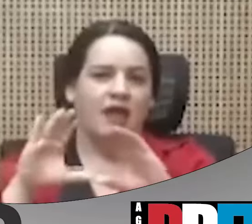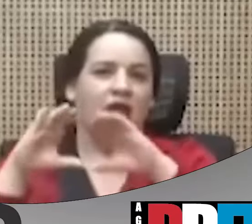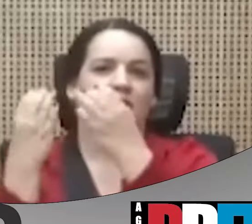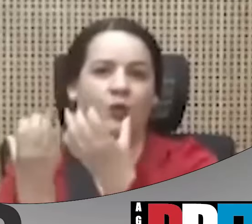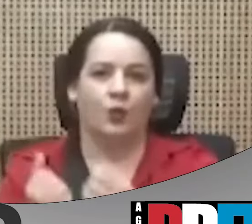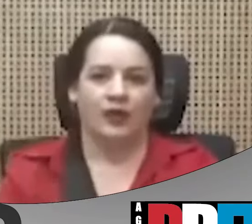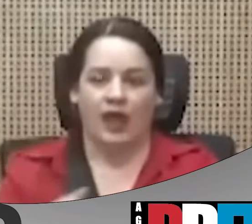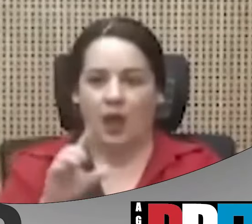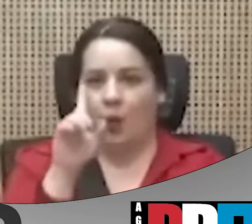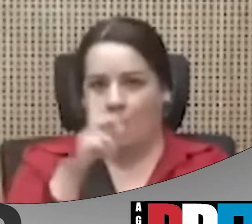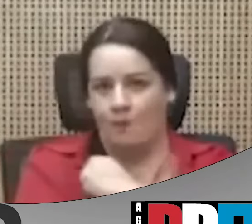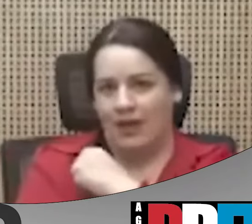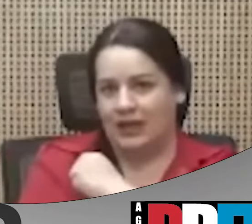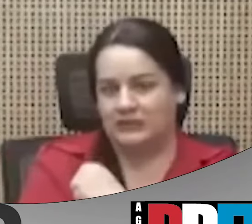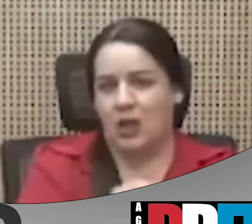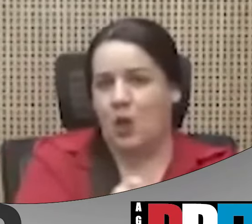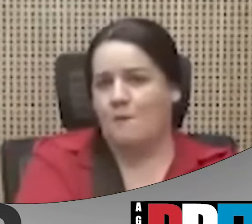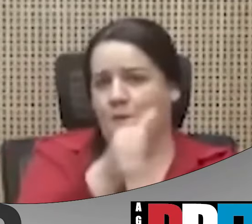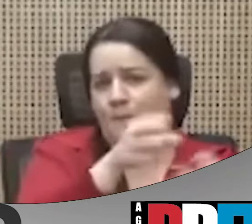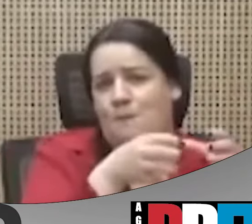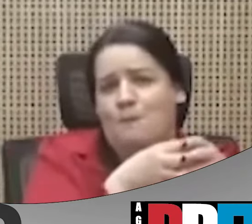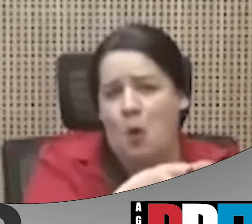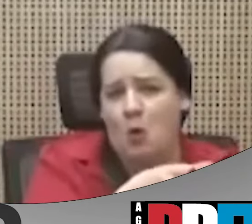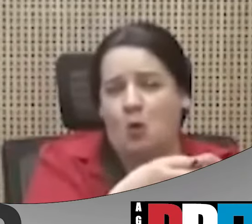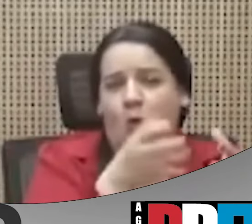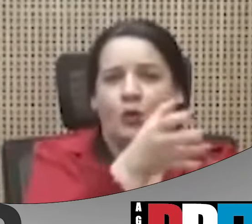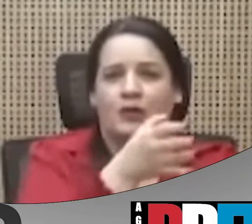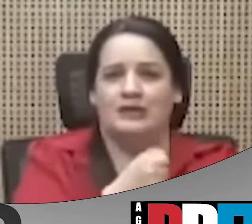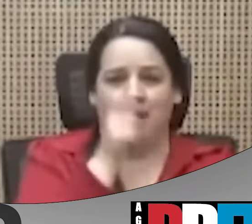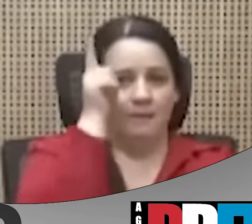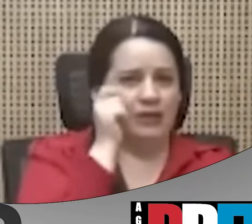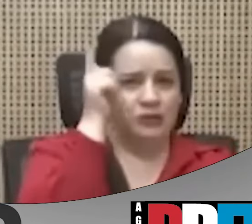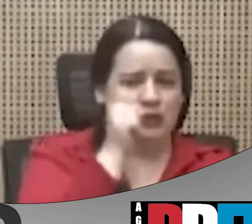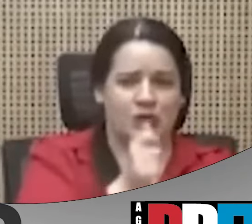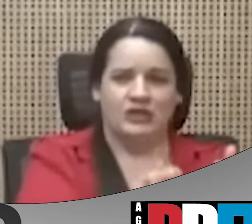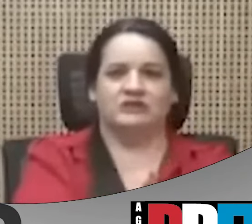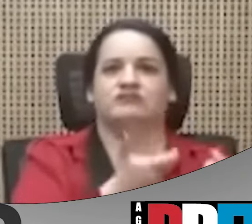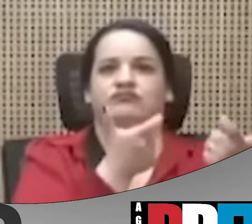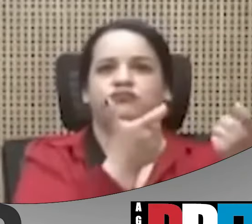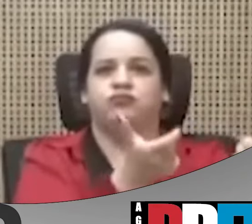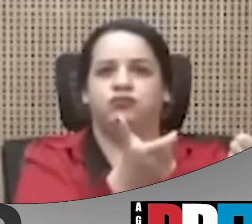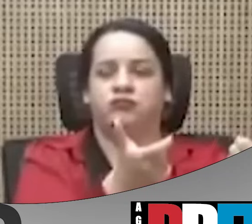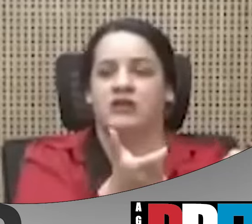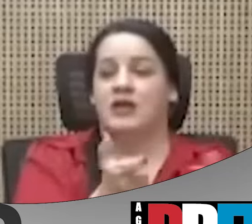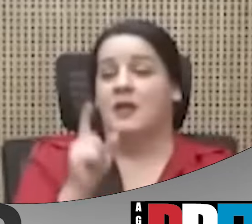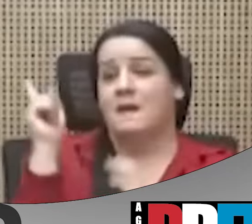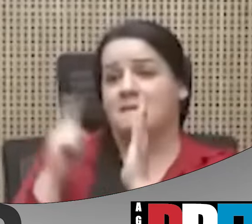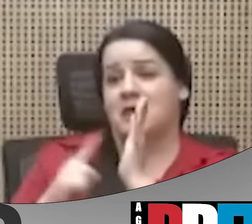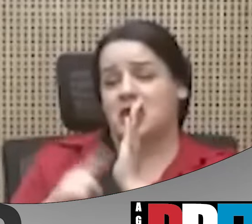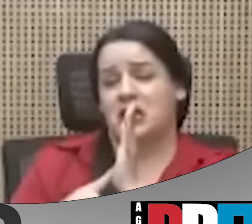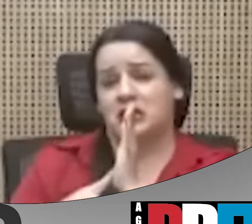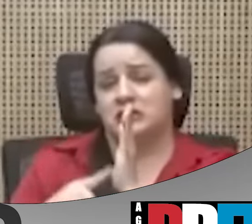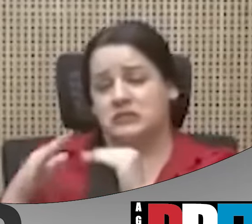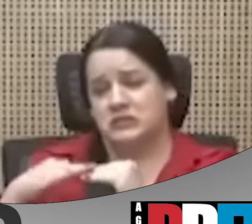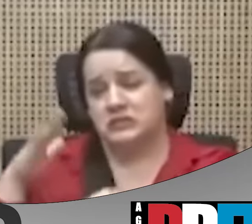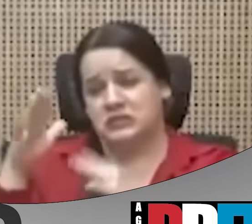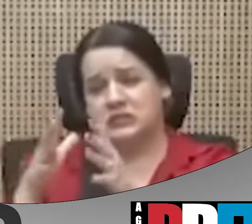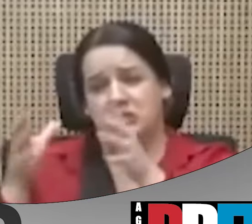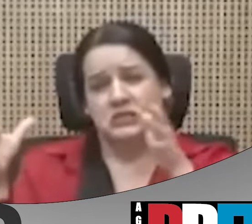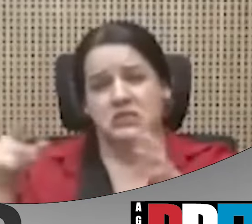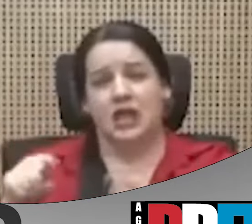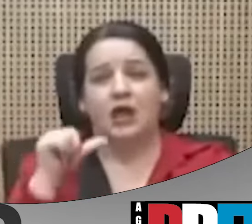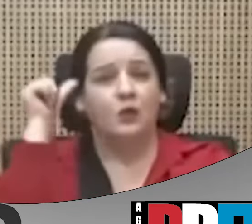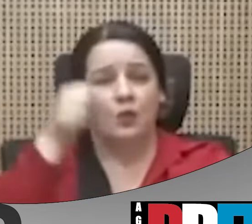Un país donde unos pocos reciben pensiones multimillonarias, mientras que miles de adultos mayores esperan